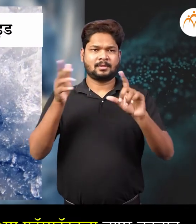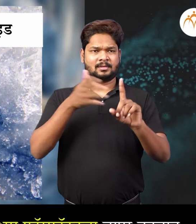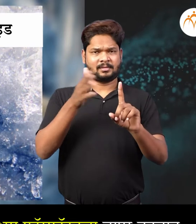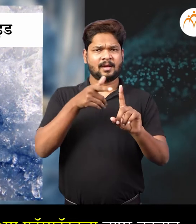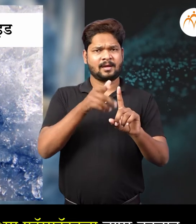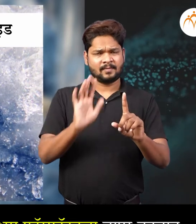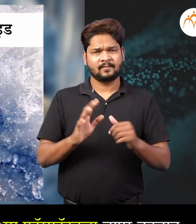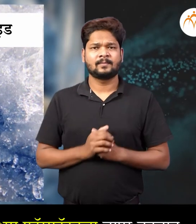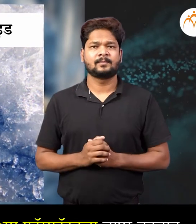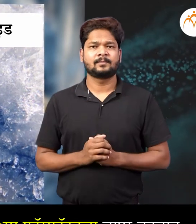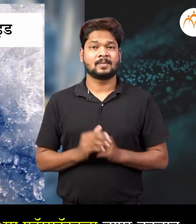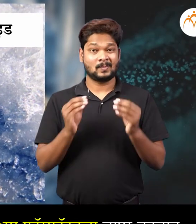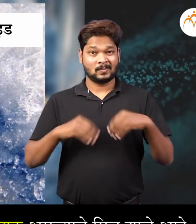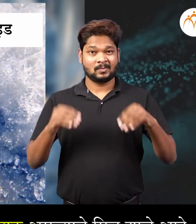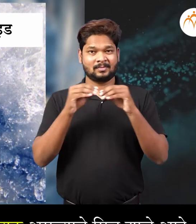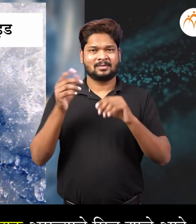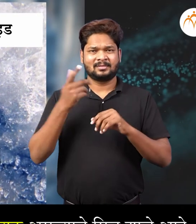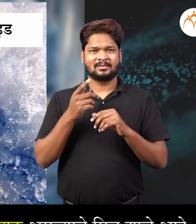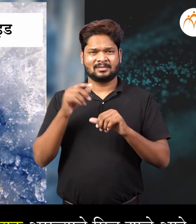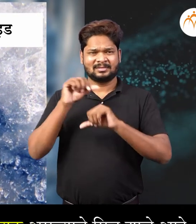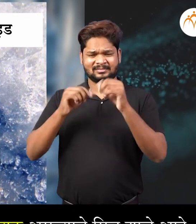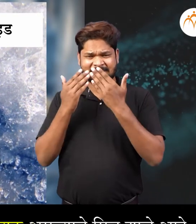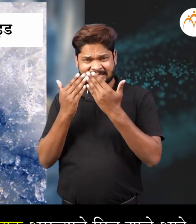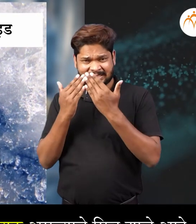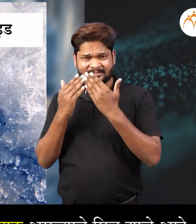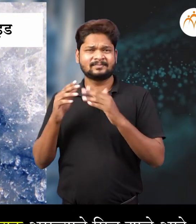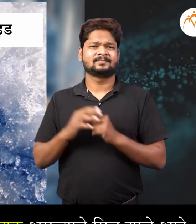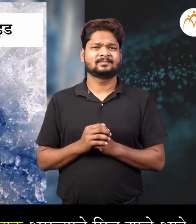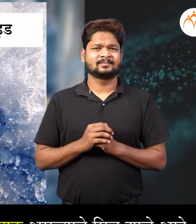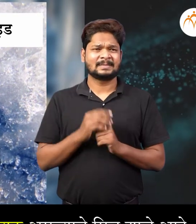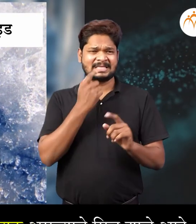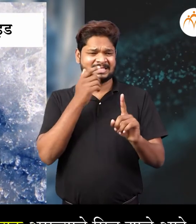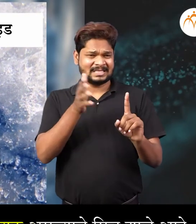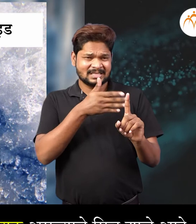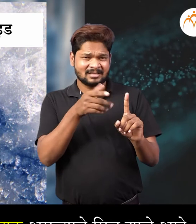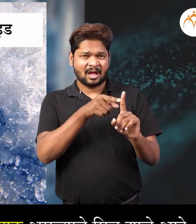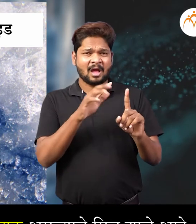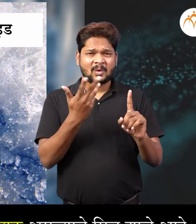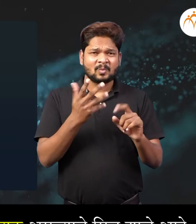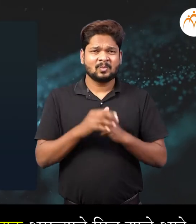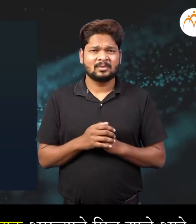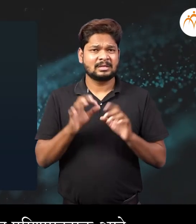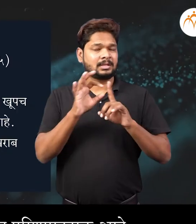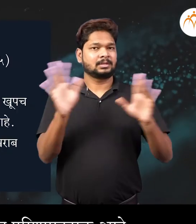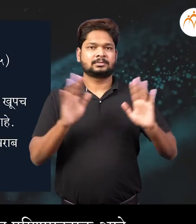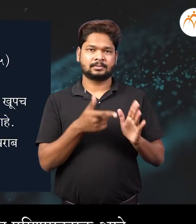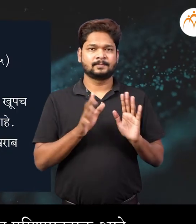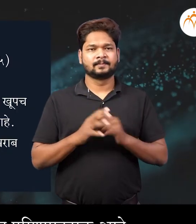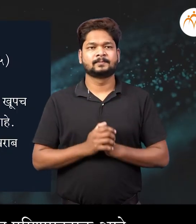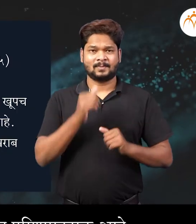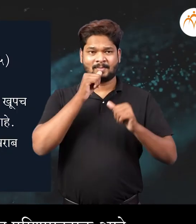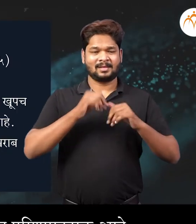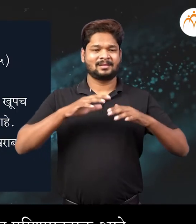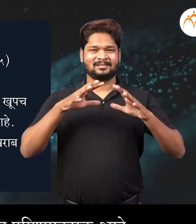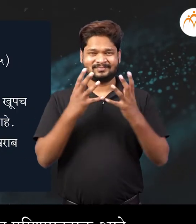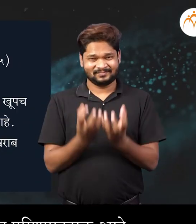फॉस्फाइड चा वापर करता पण अधिक अभ्यासान अंतर ते धोकादा एकसलेचे सिद्ध जाले आए पाश्यरी करण ही